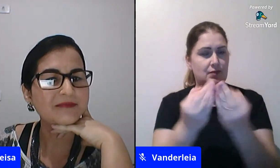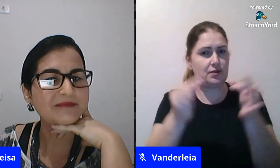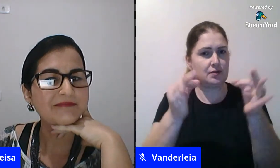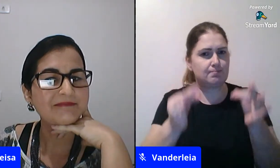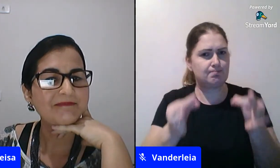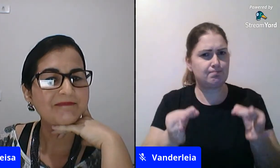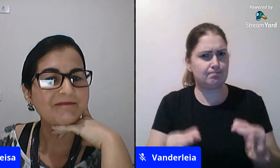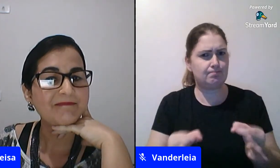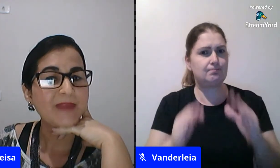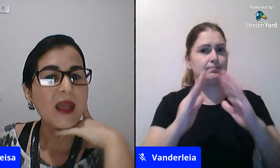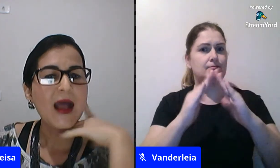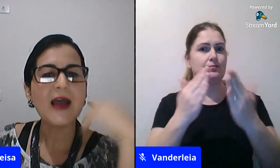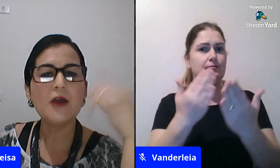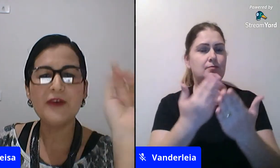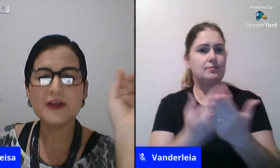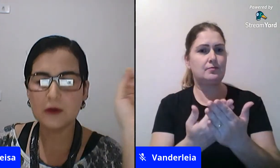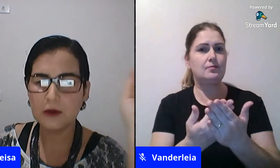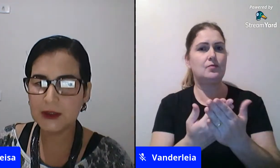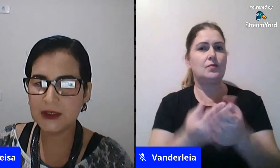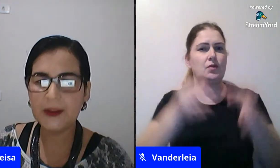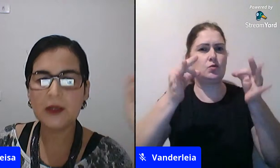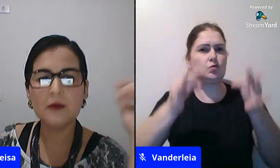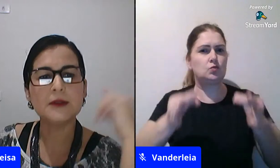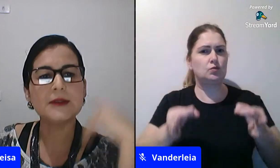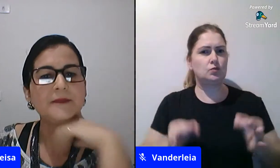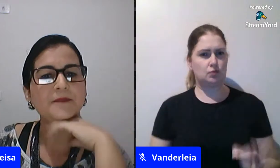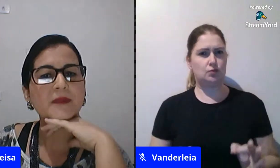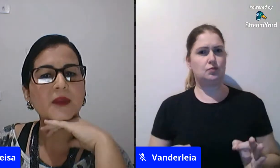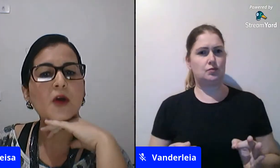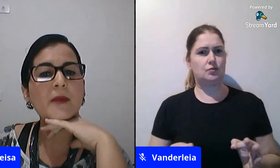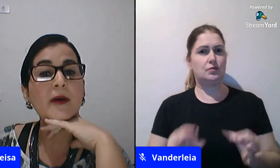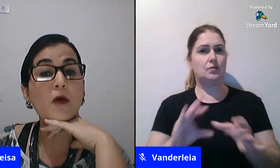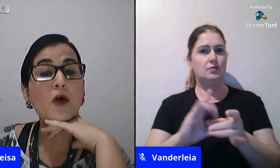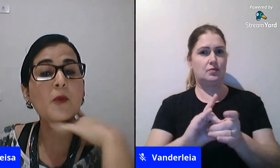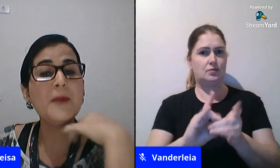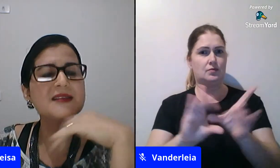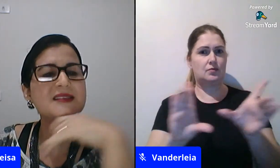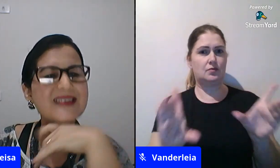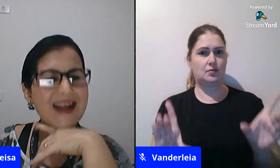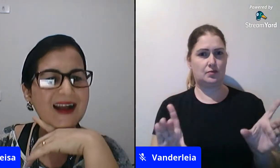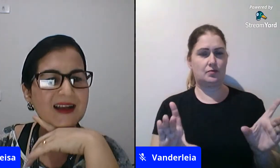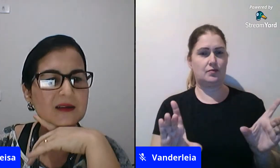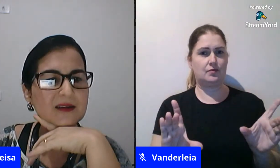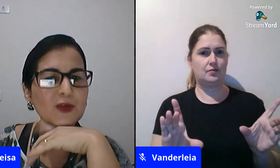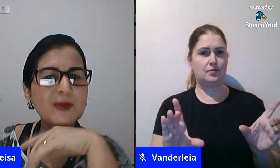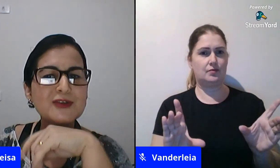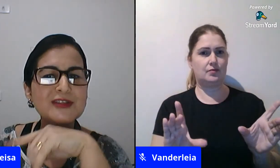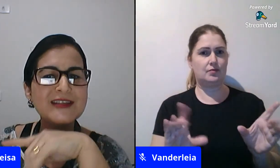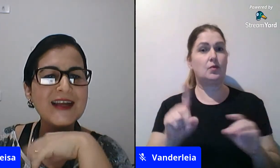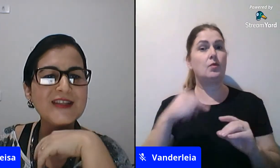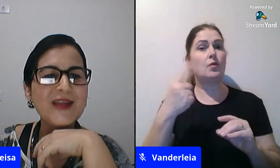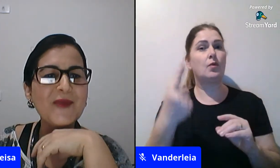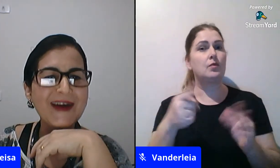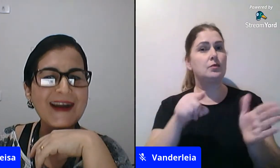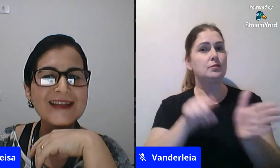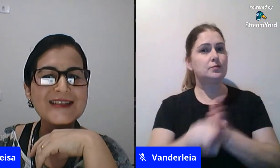democrática e justa aí eu faço outra pergunta como como pensar numa